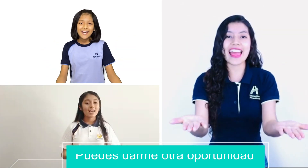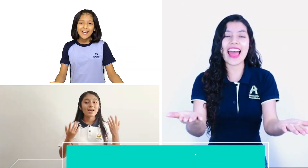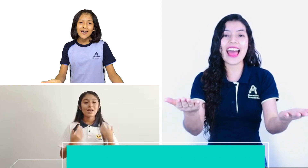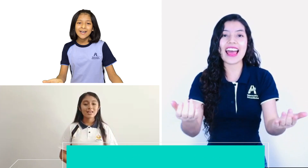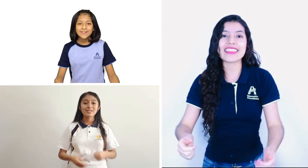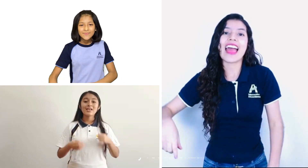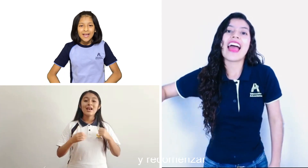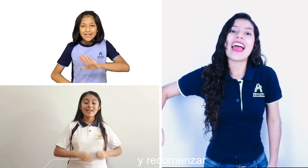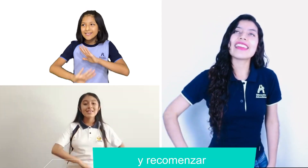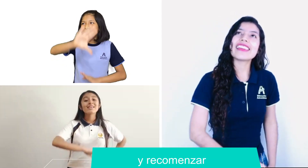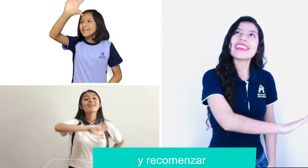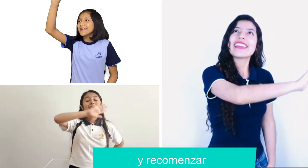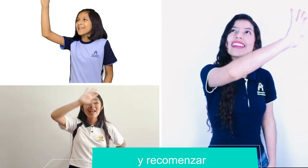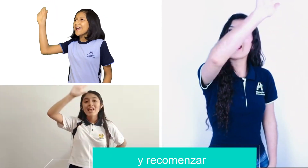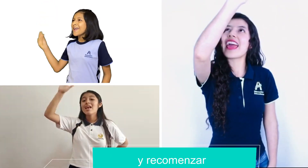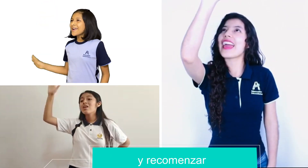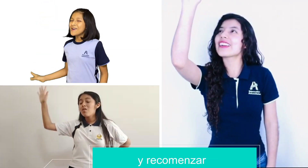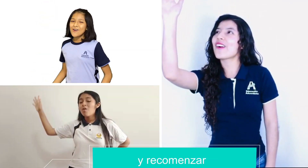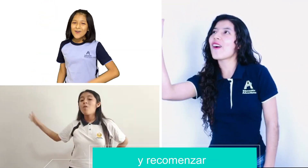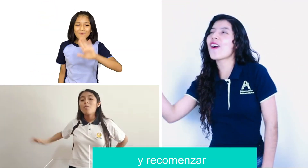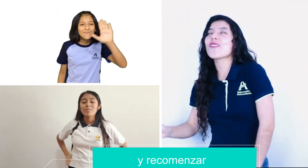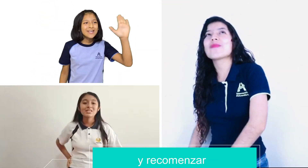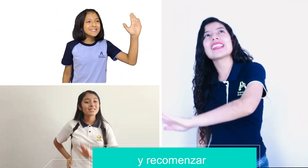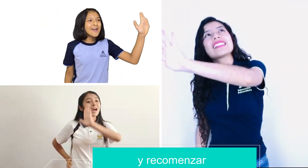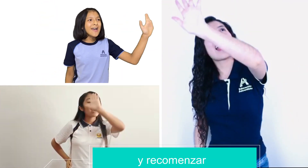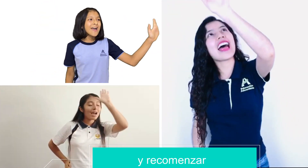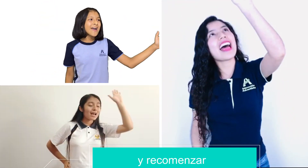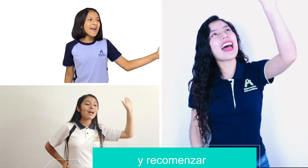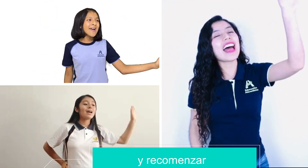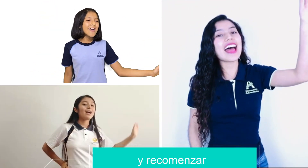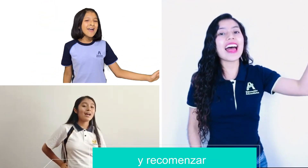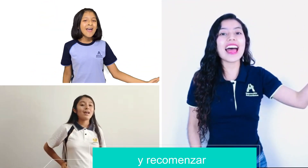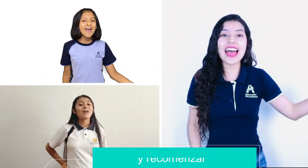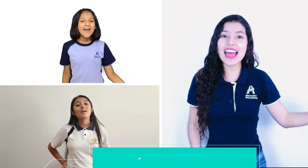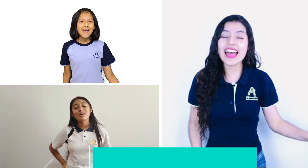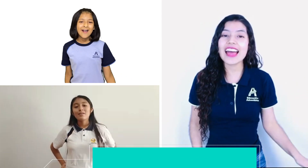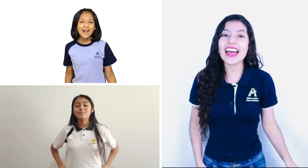Y recomezar